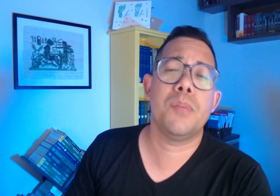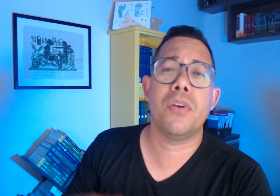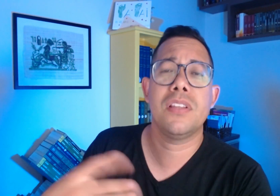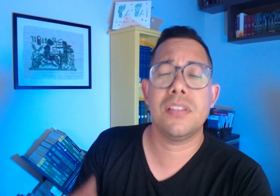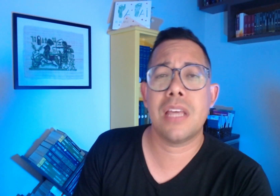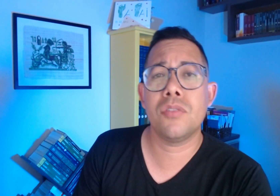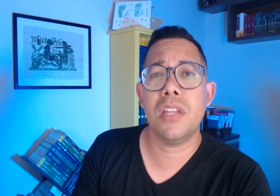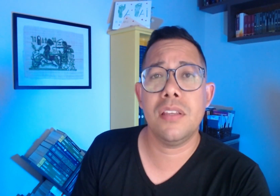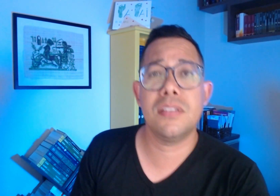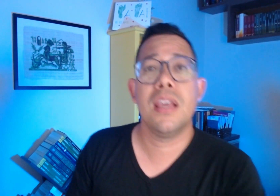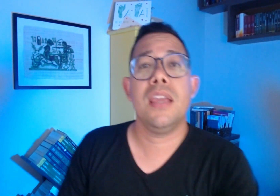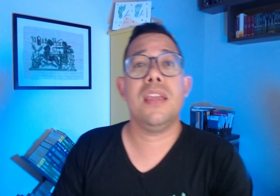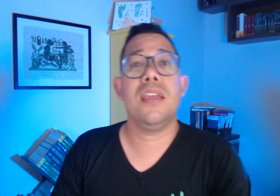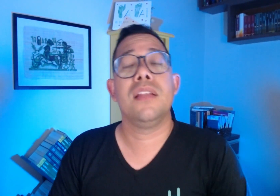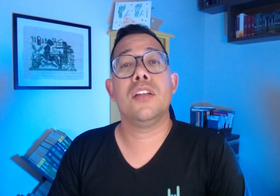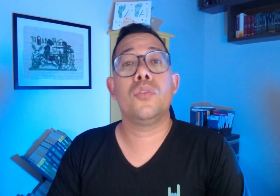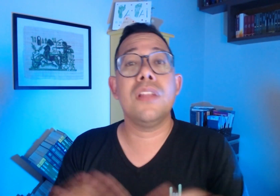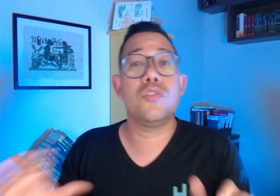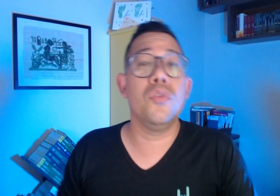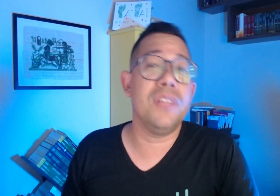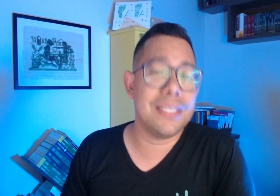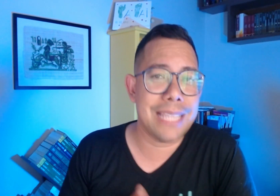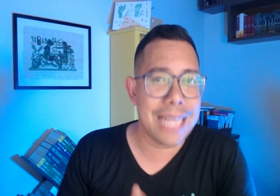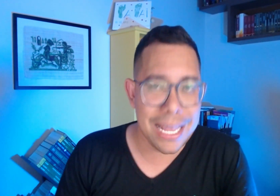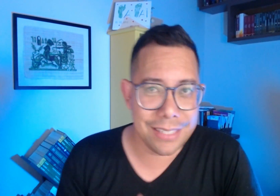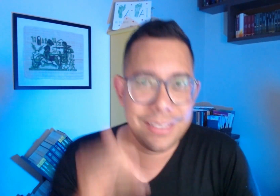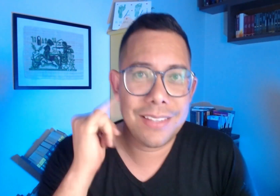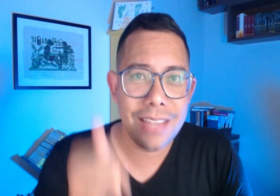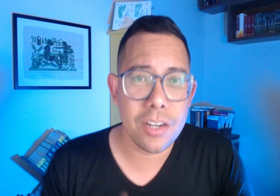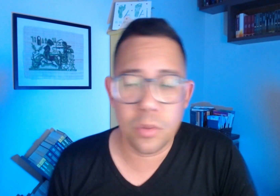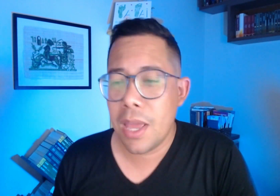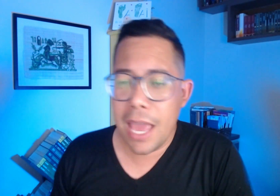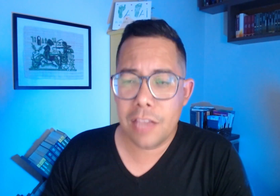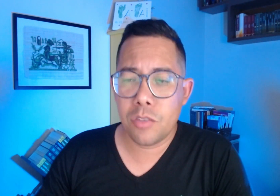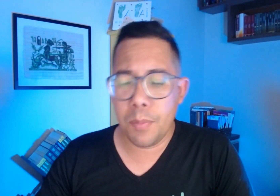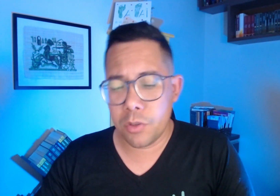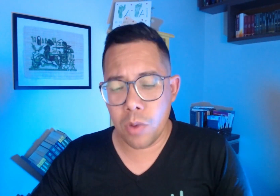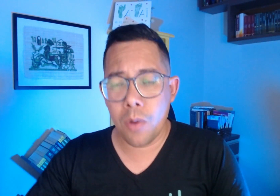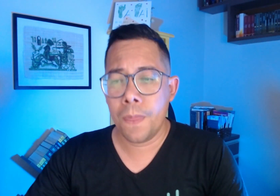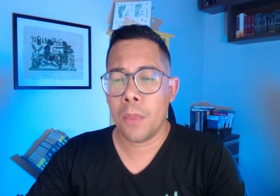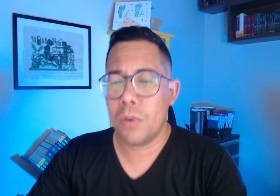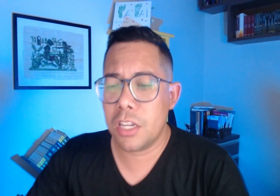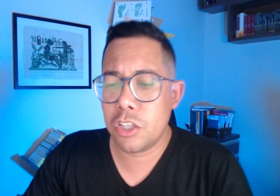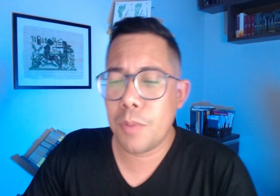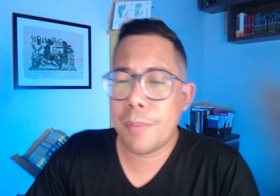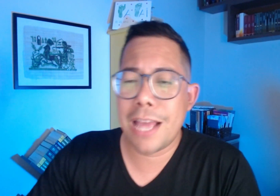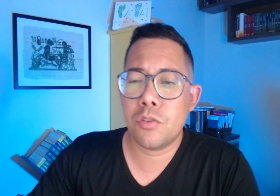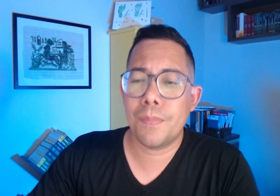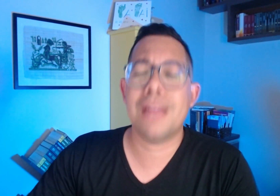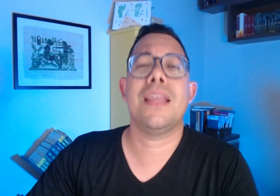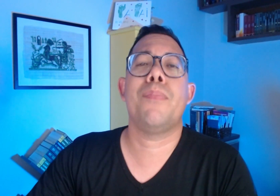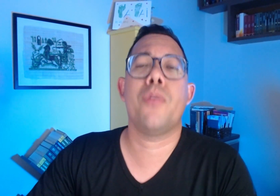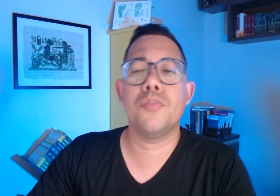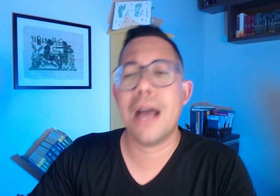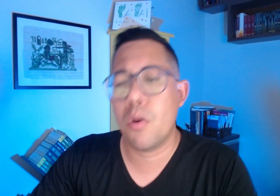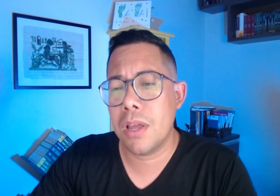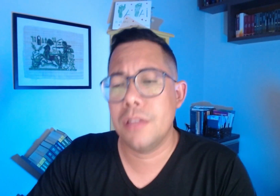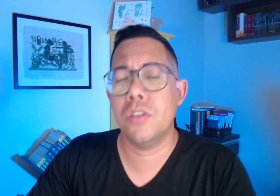pode acessar os links e ter todas as dúvidas sanadas. Certo? É isso aí, pessoal. Um grandíssimo abraço. Até a próxima aula. Deus